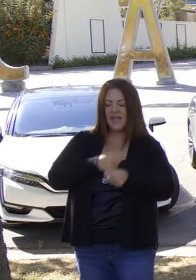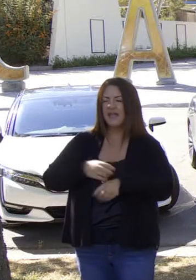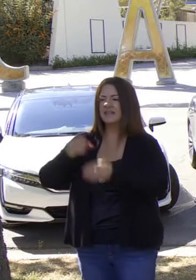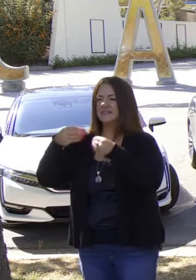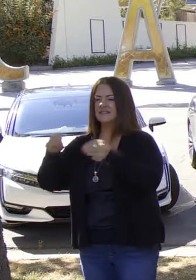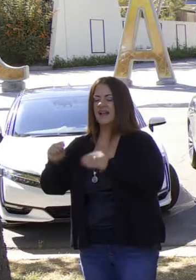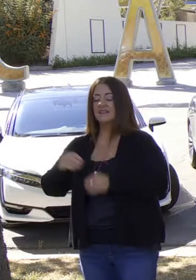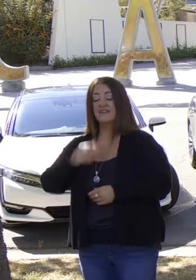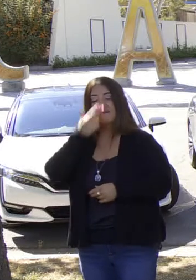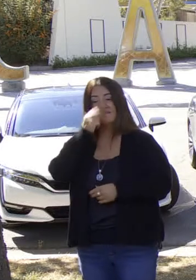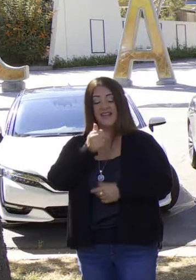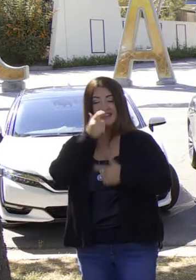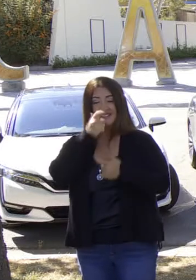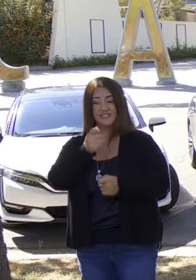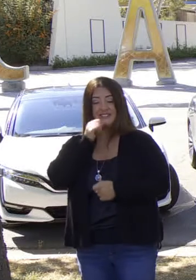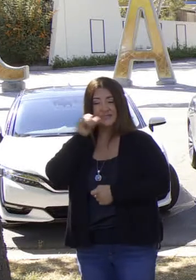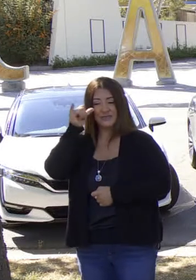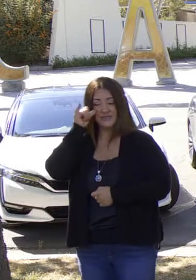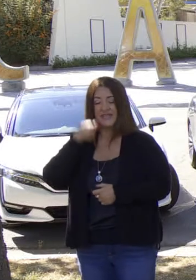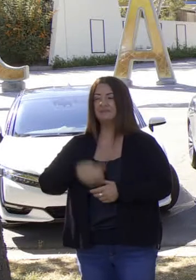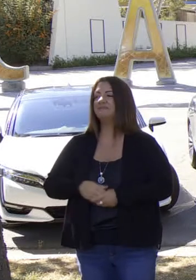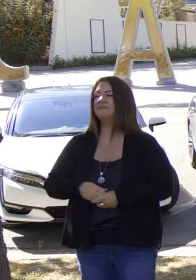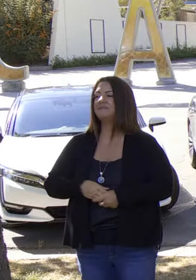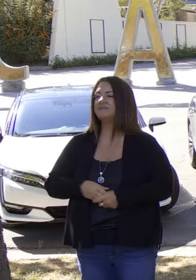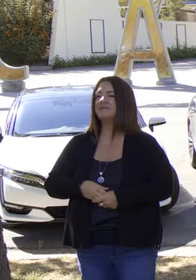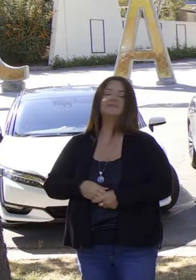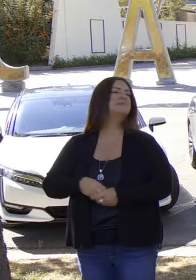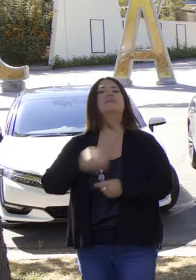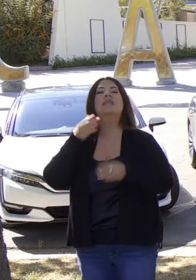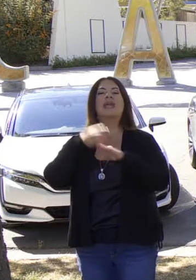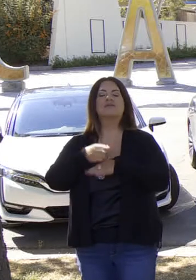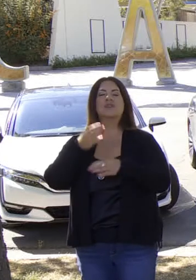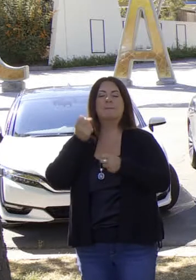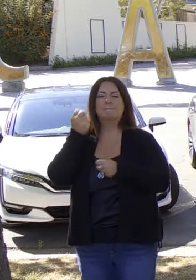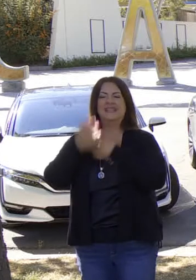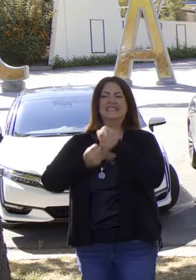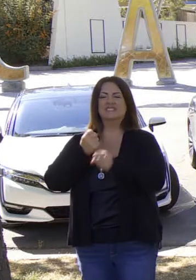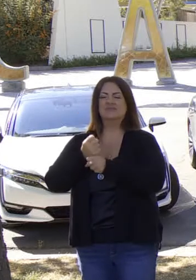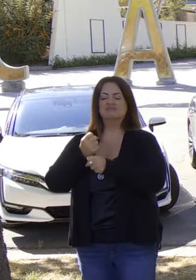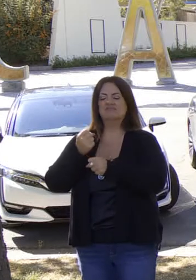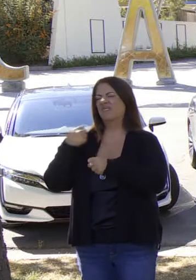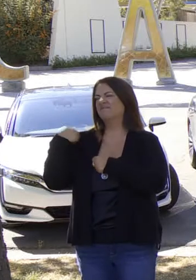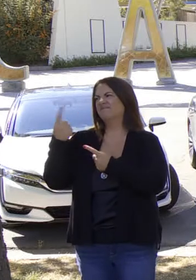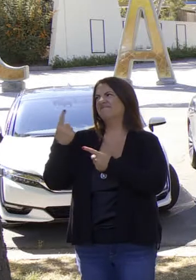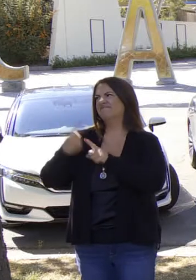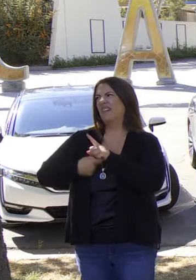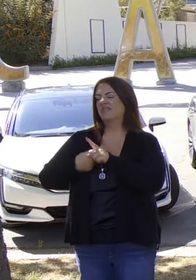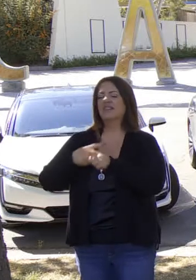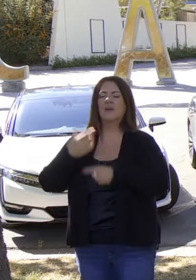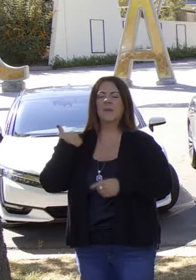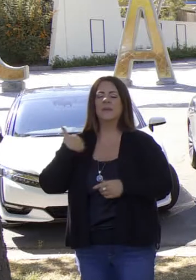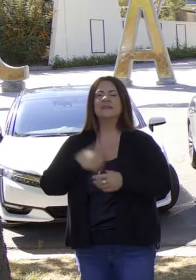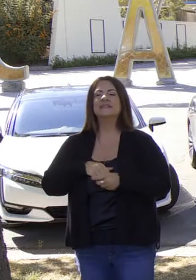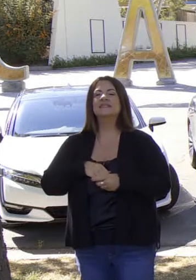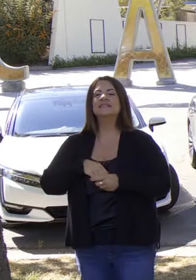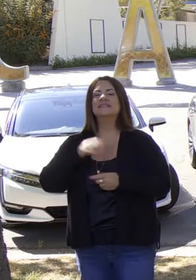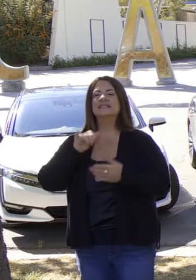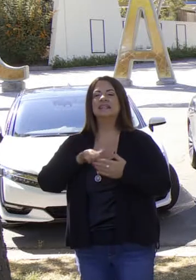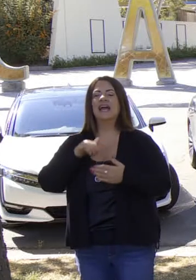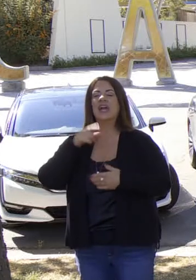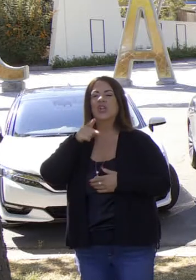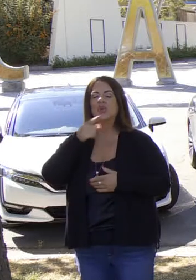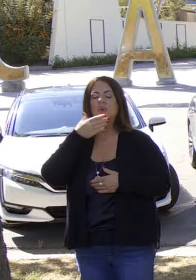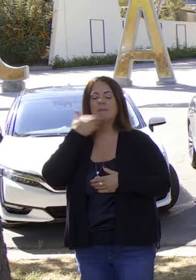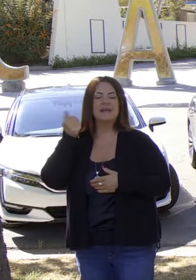Fue interesante que no, que apenas ayer, semanas después de que California encabezó en ese espacio, Walmart salió y dijo